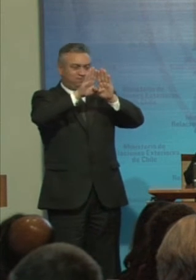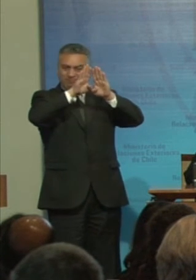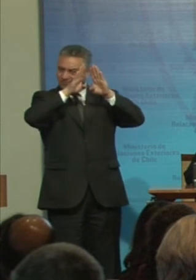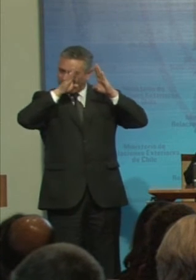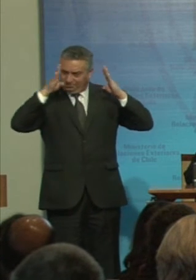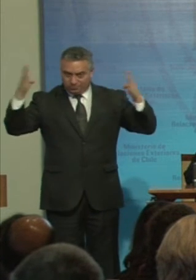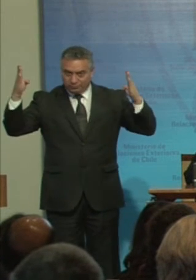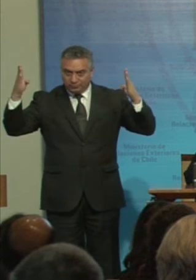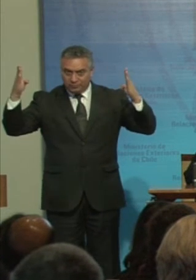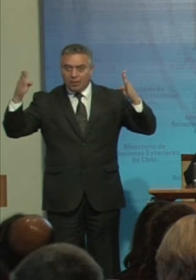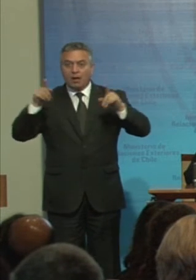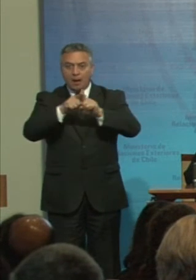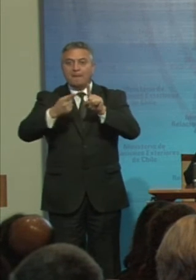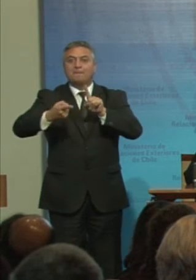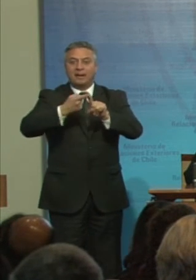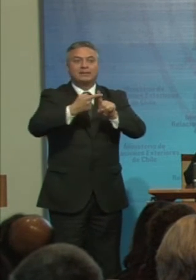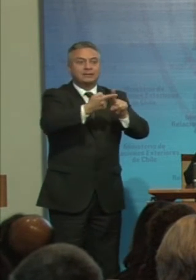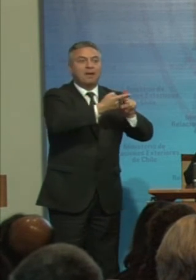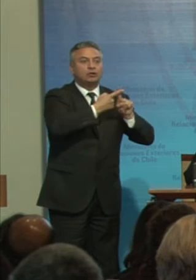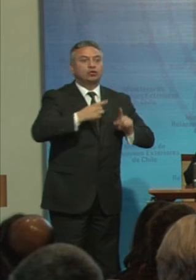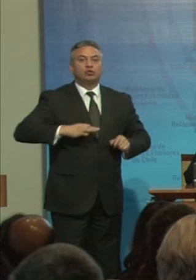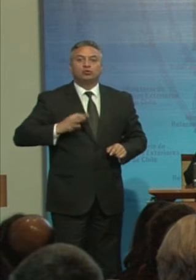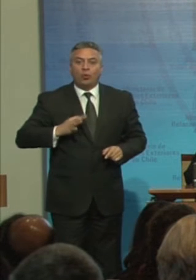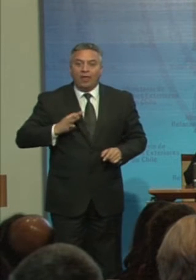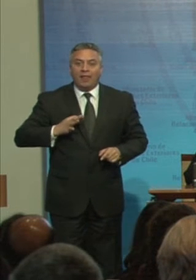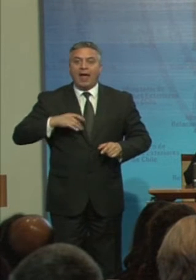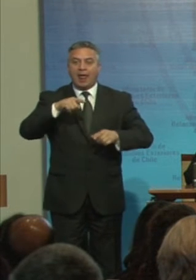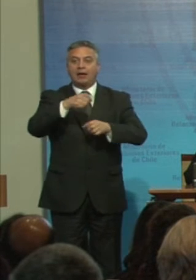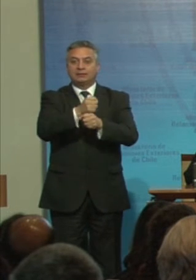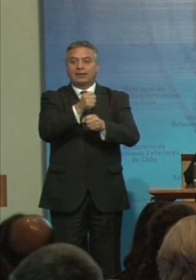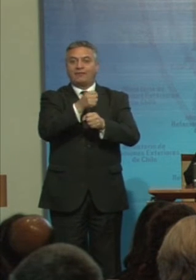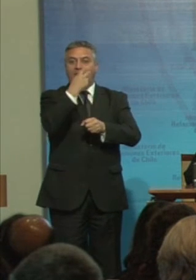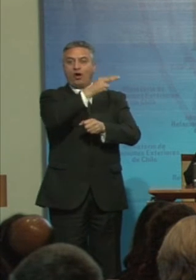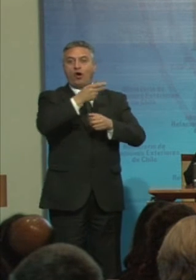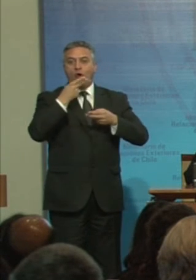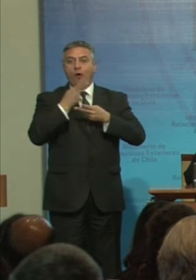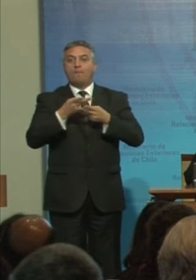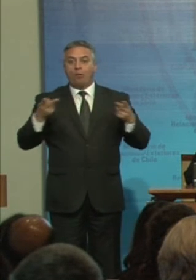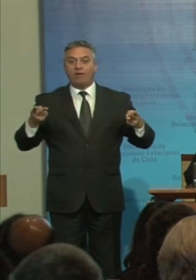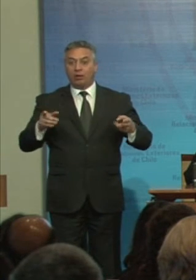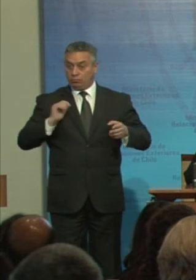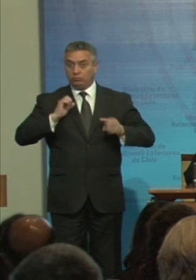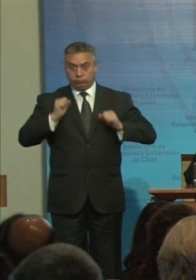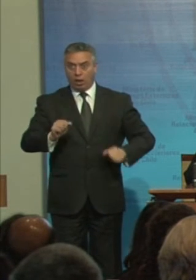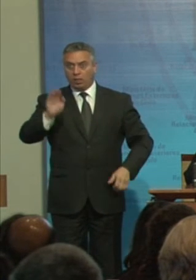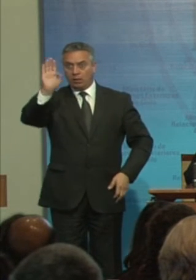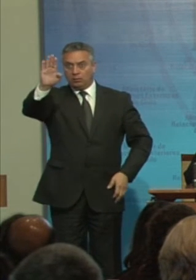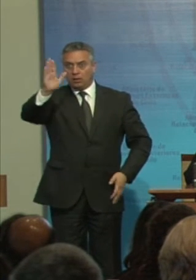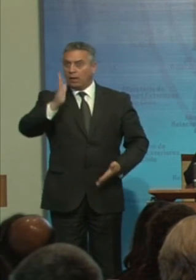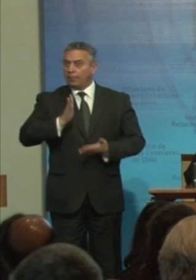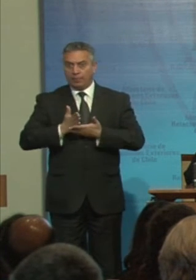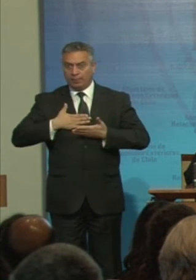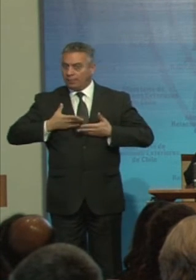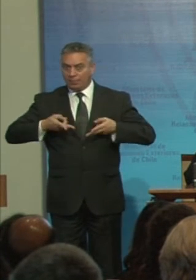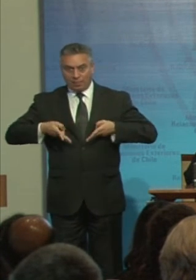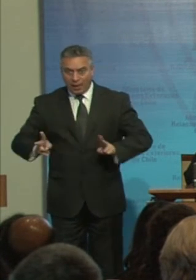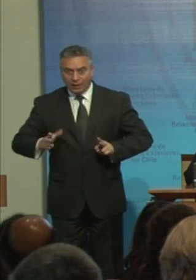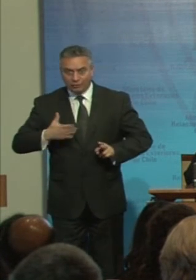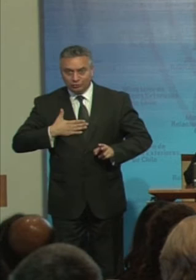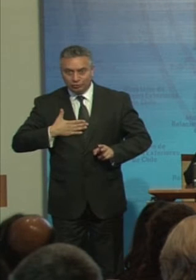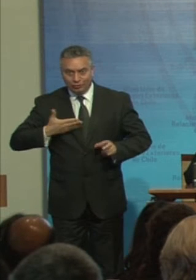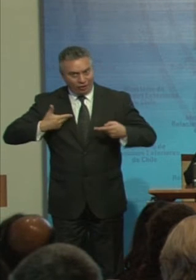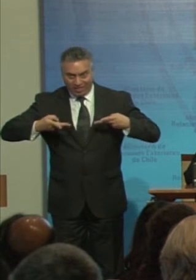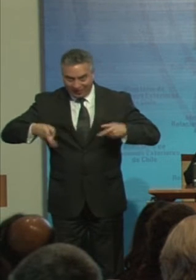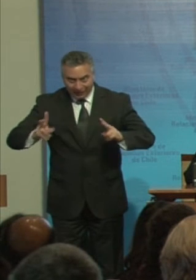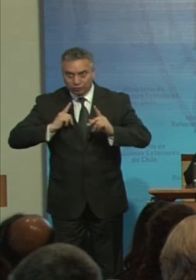la participación Ciudadana En la gestión pública Como derecho Exigible Ante nuestros estados Y junto con ello